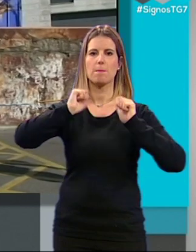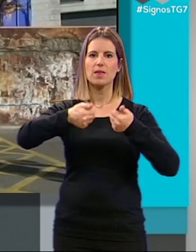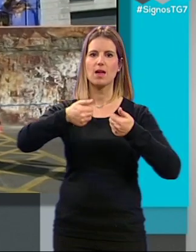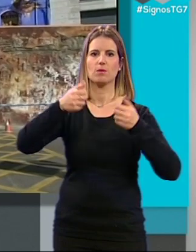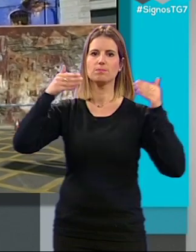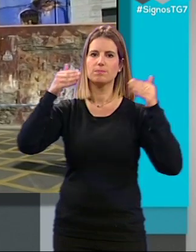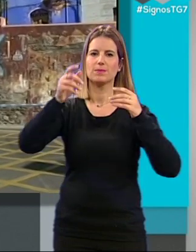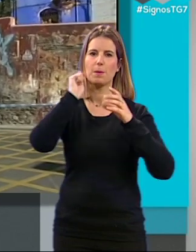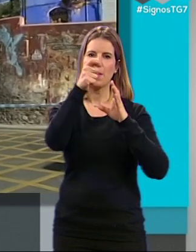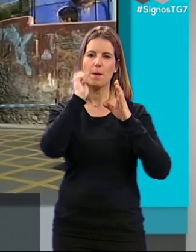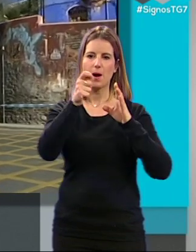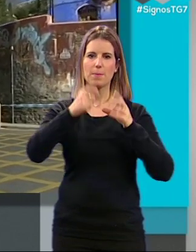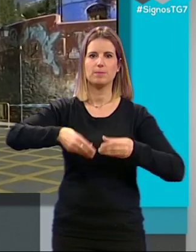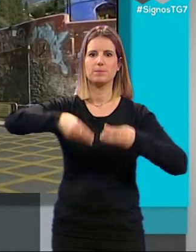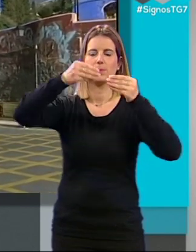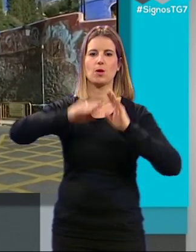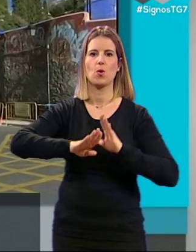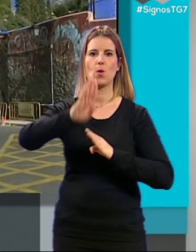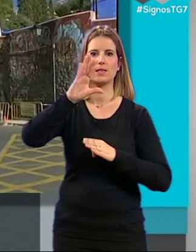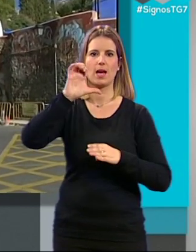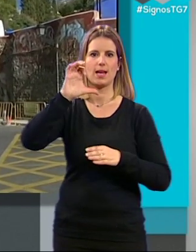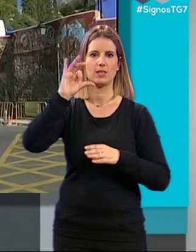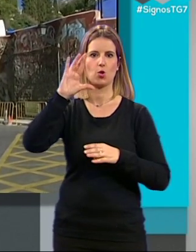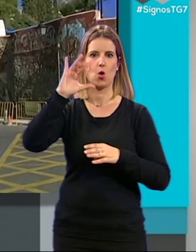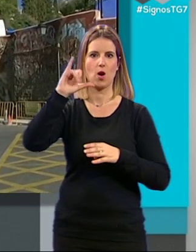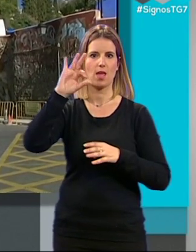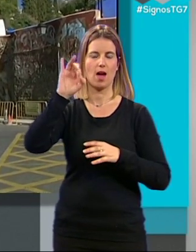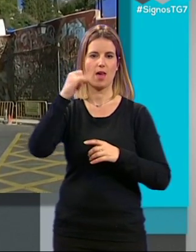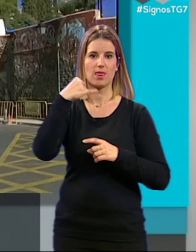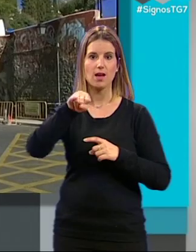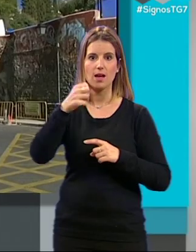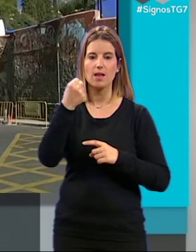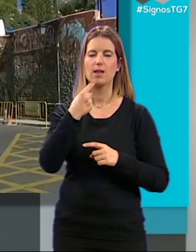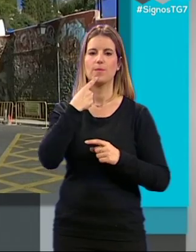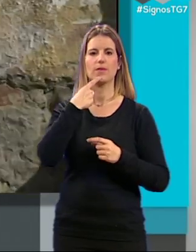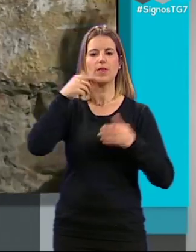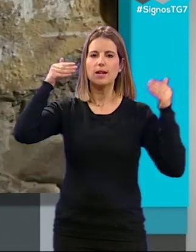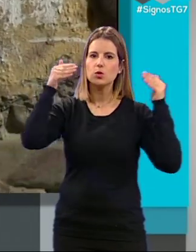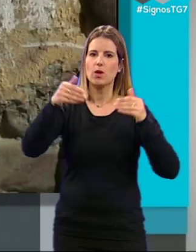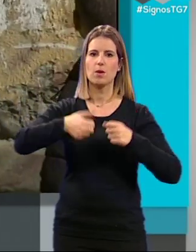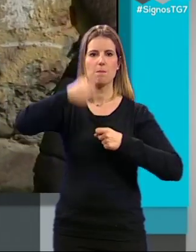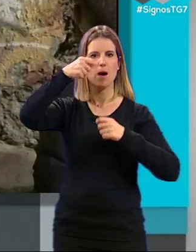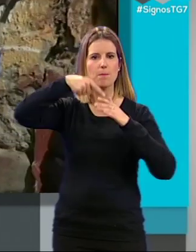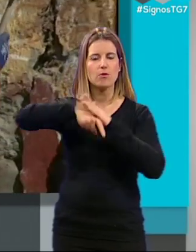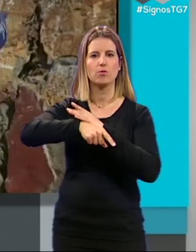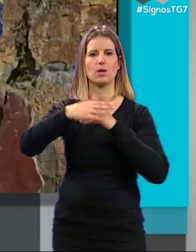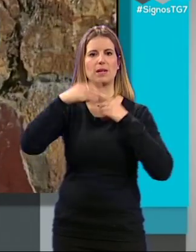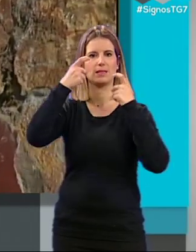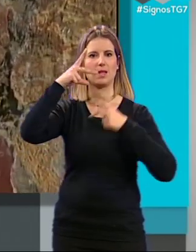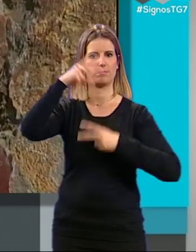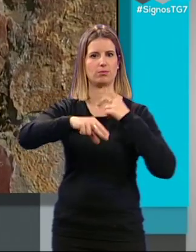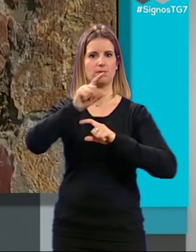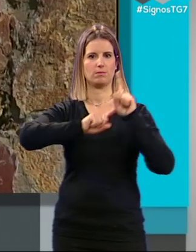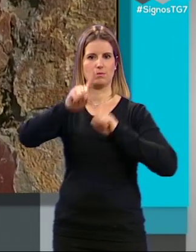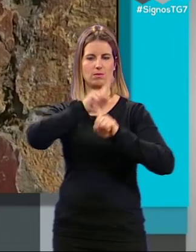picado de estas fachadas en la cuesta de Escoriaza, ha puntualizado que la actuación debe ser más profunda para evitar problemas, sobre